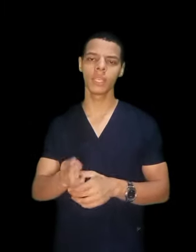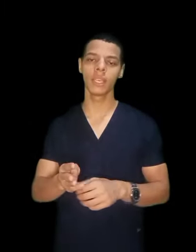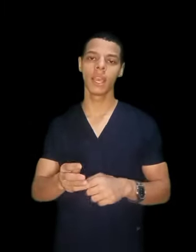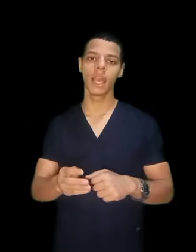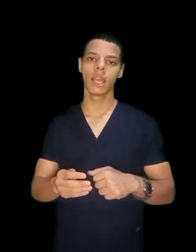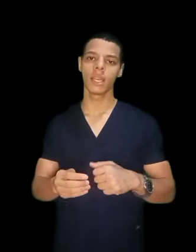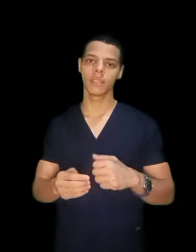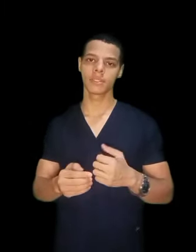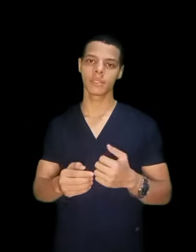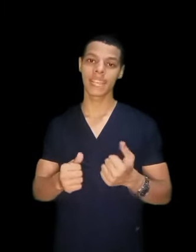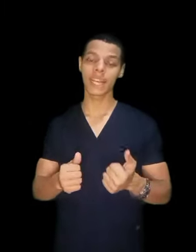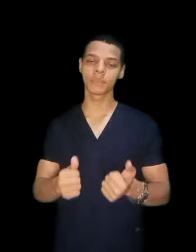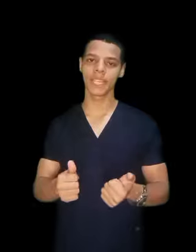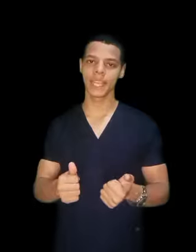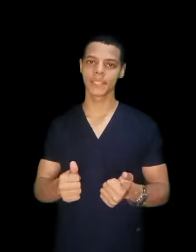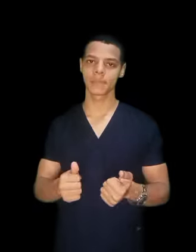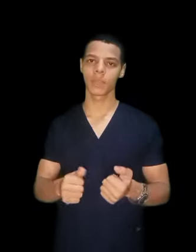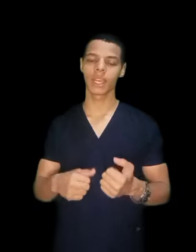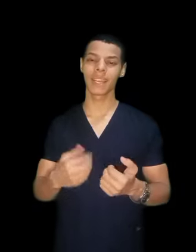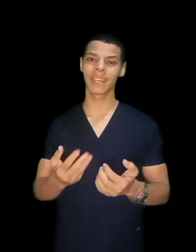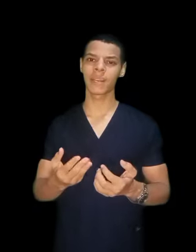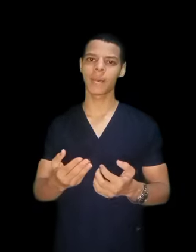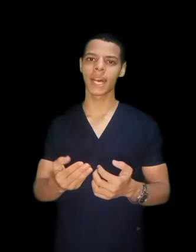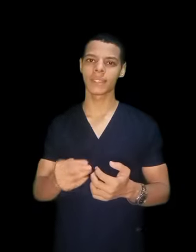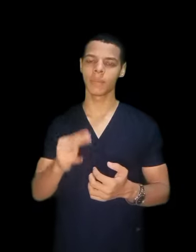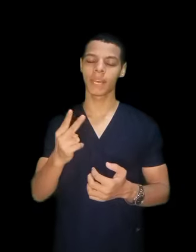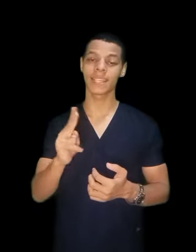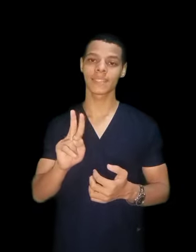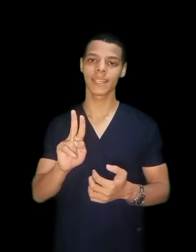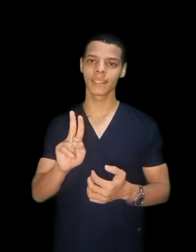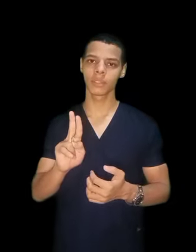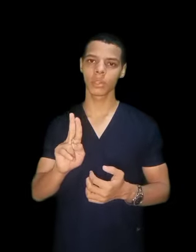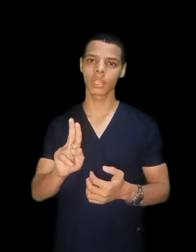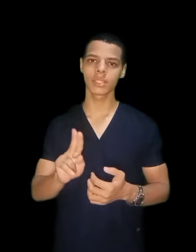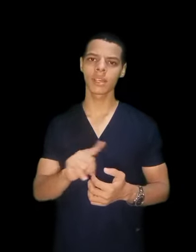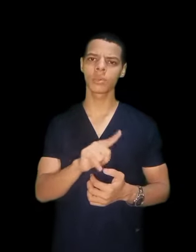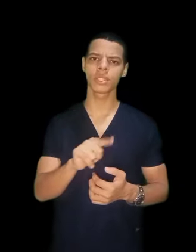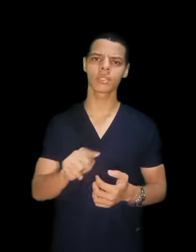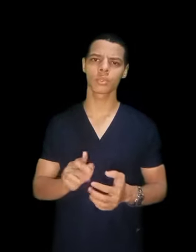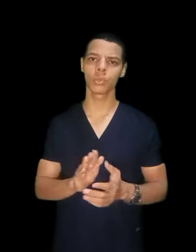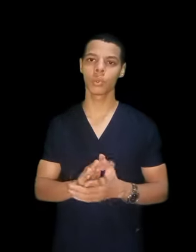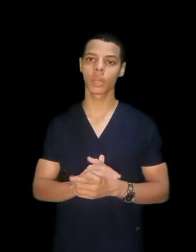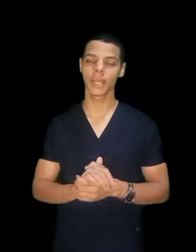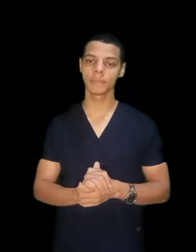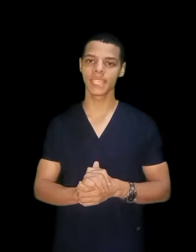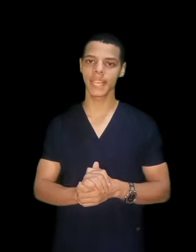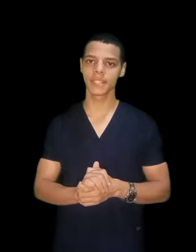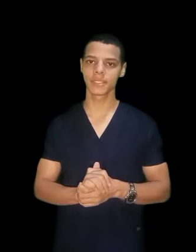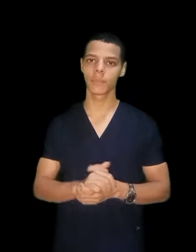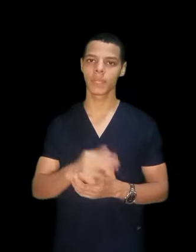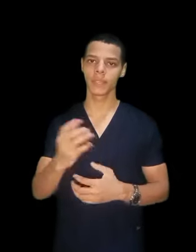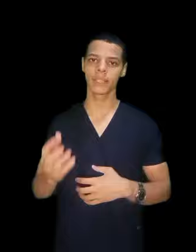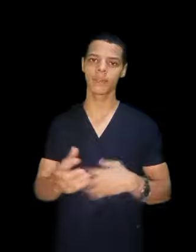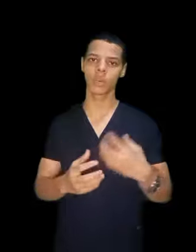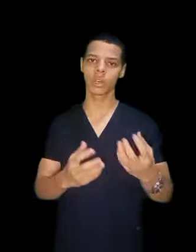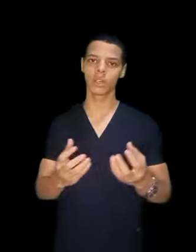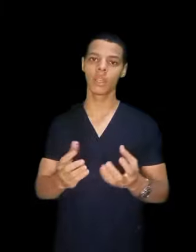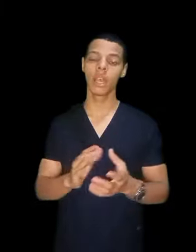وسنة امتياز غير المعهد المعهد سنتين دراسة وست شهور امتياز ده كده مقارنة